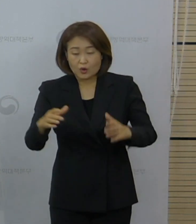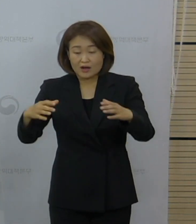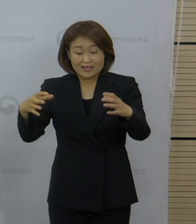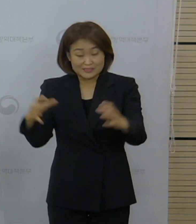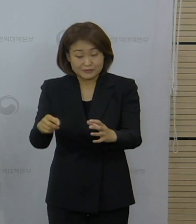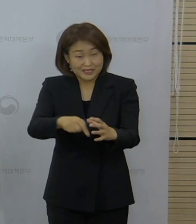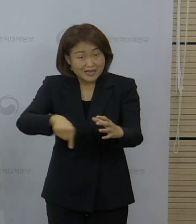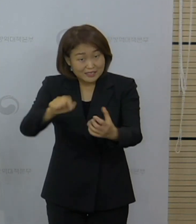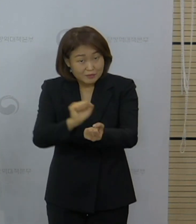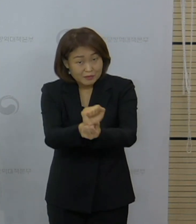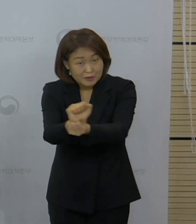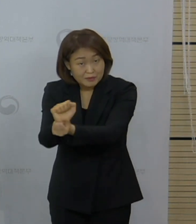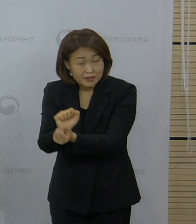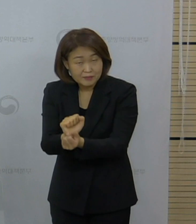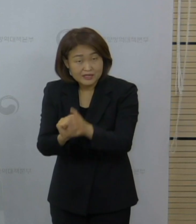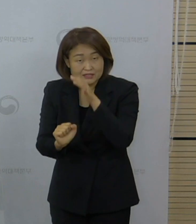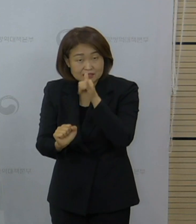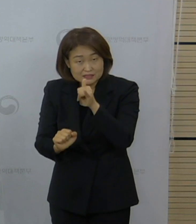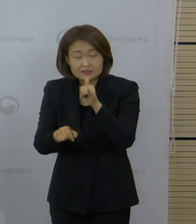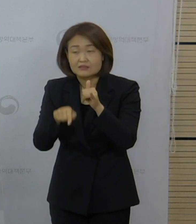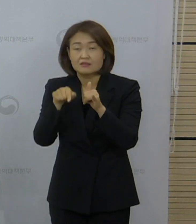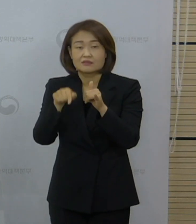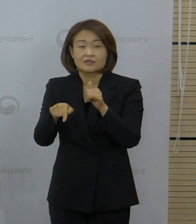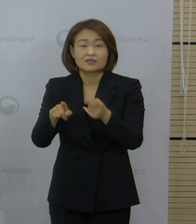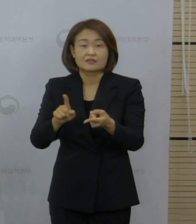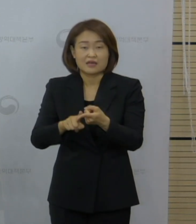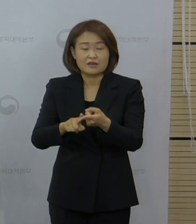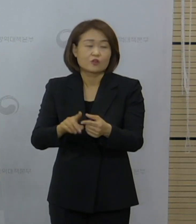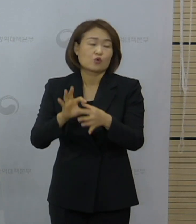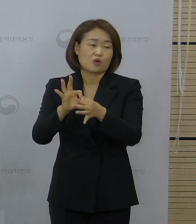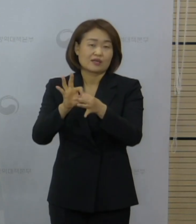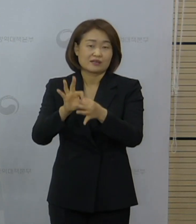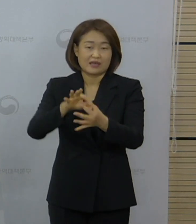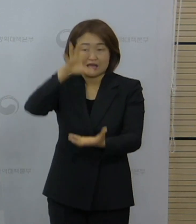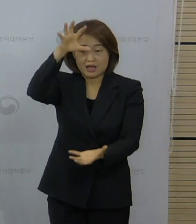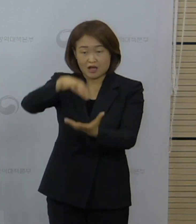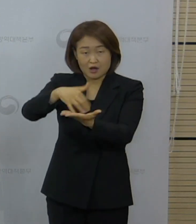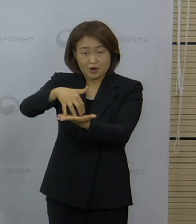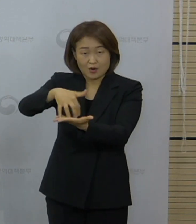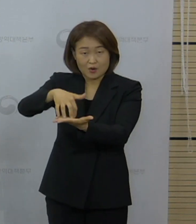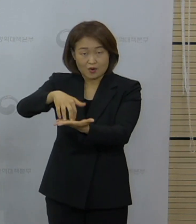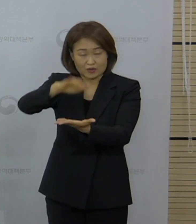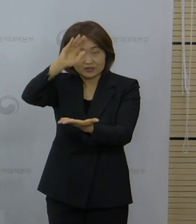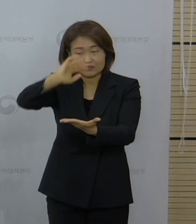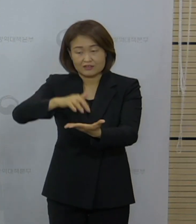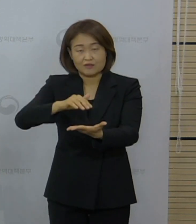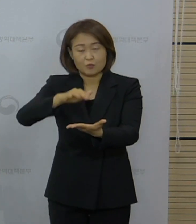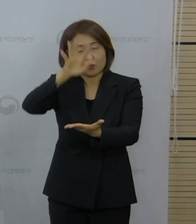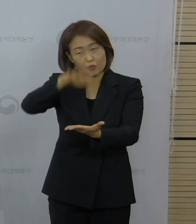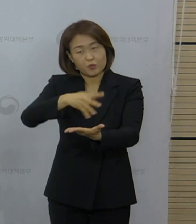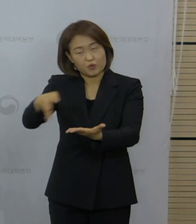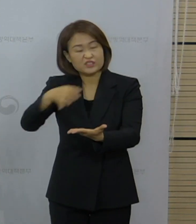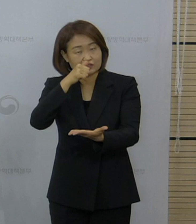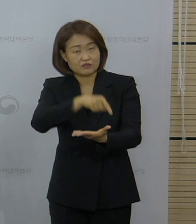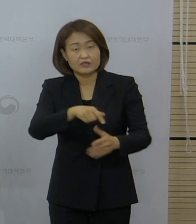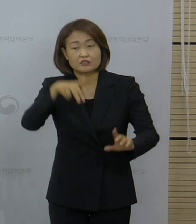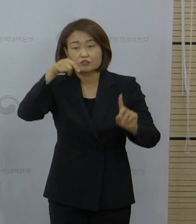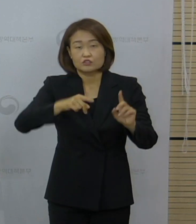있어서는 누적해가지고 관련 통계를 제시하고 있습니다. 설명드리자라고 하면 지난 한 주 동안에 총